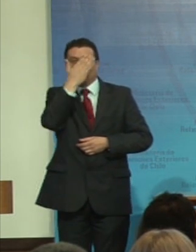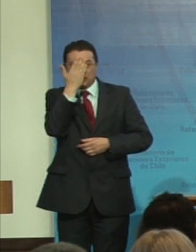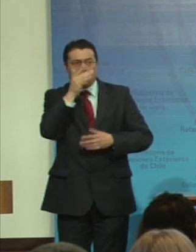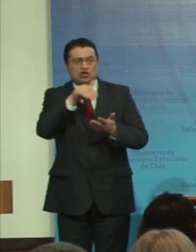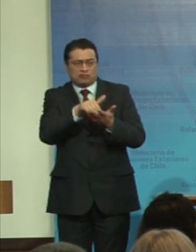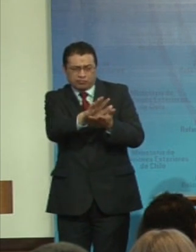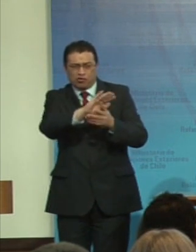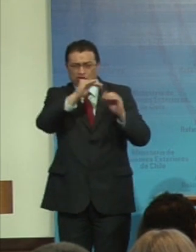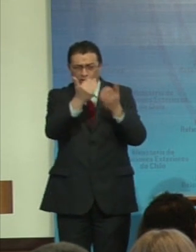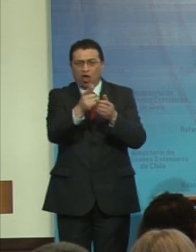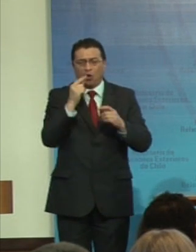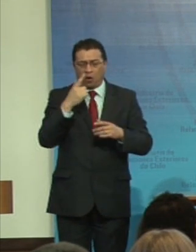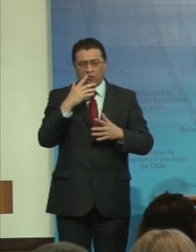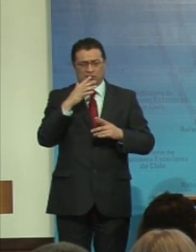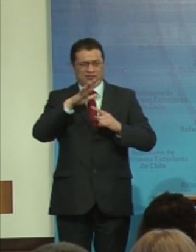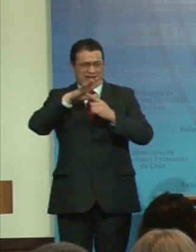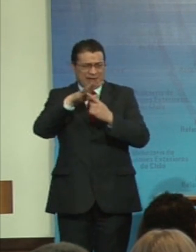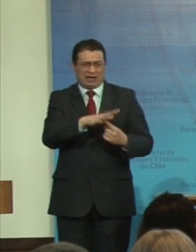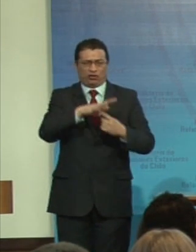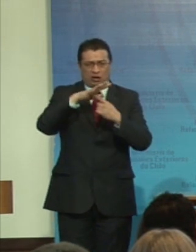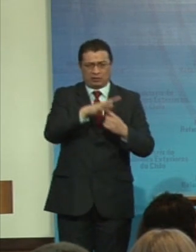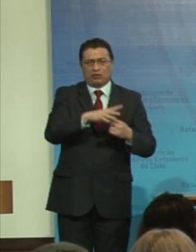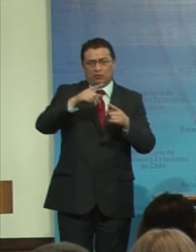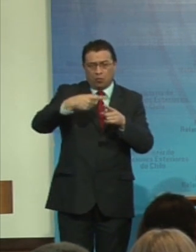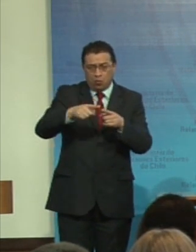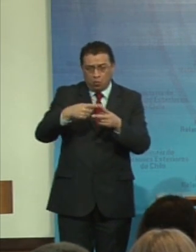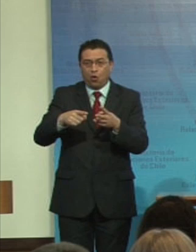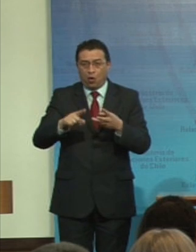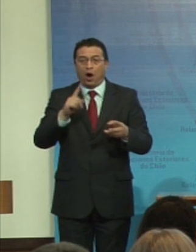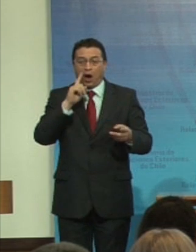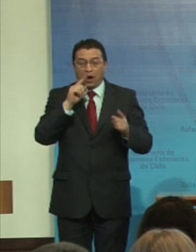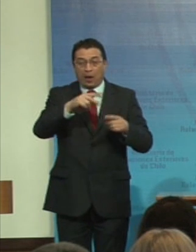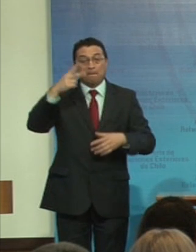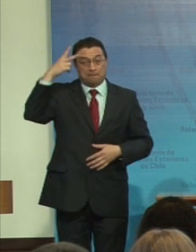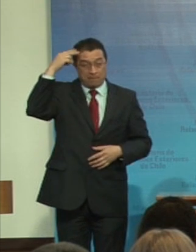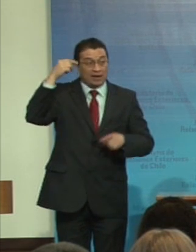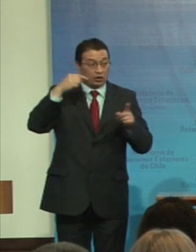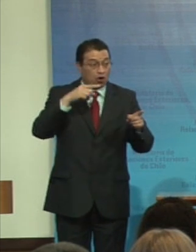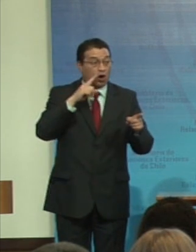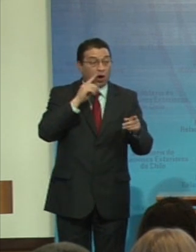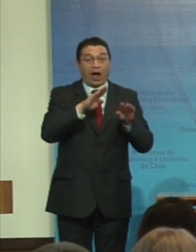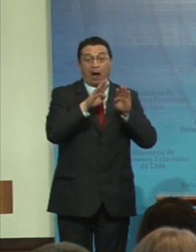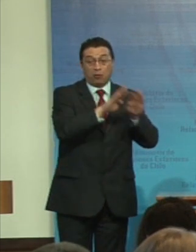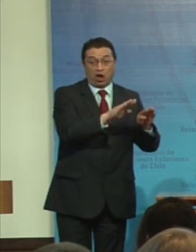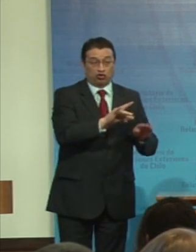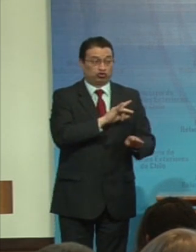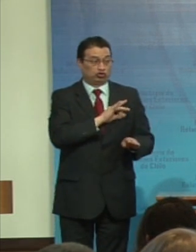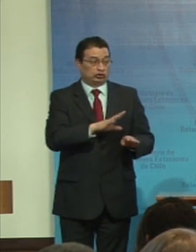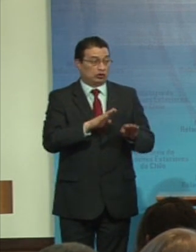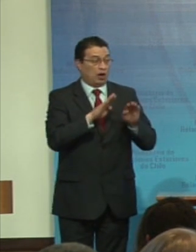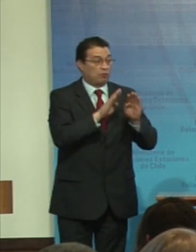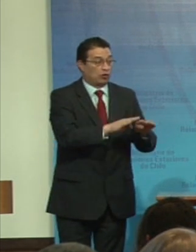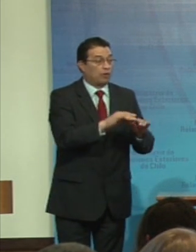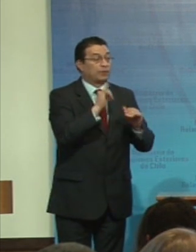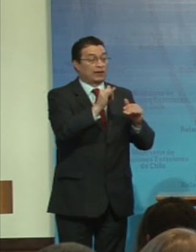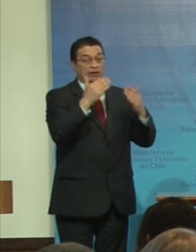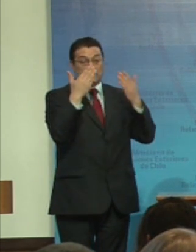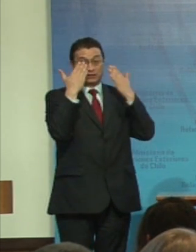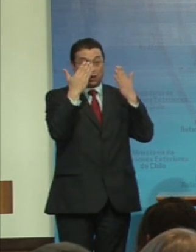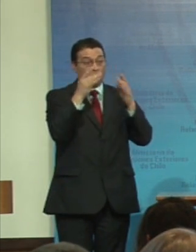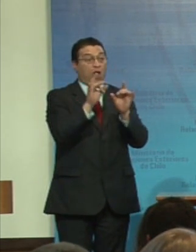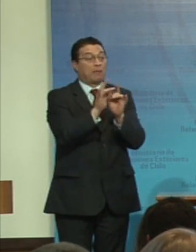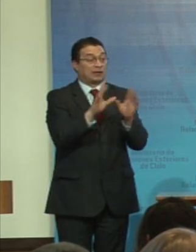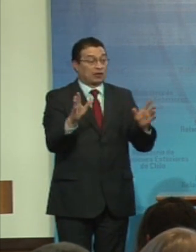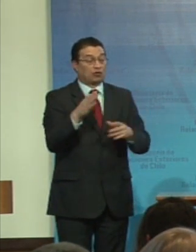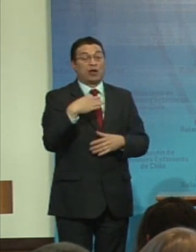formas conexas de intolerancia y discriminación, donde México, apoyado por Chile, y saludo especialmente